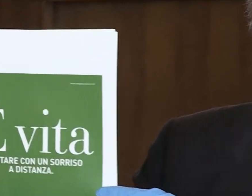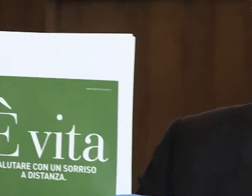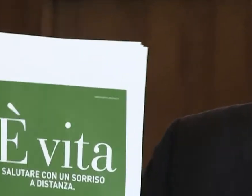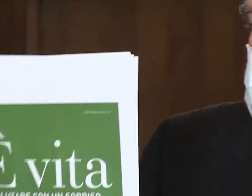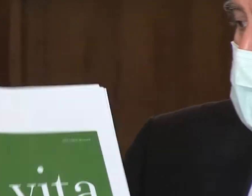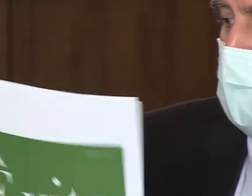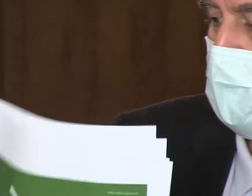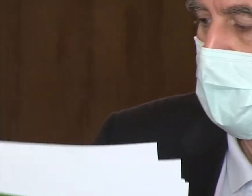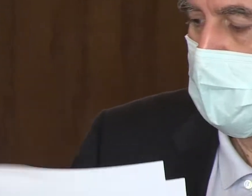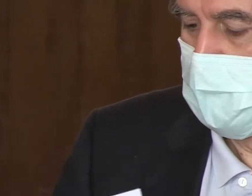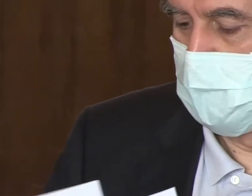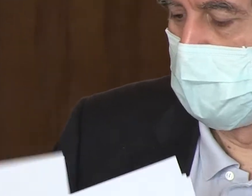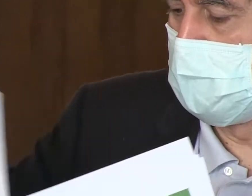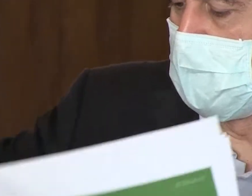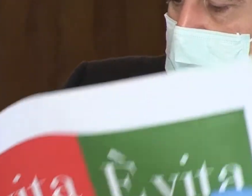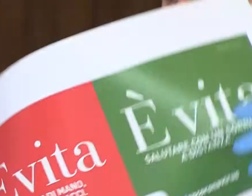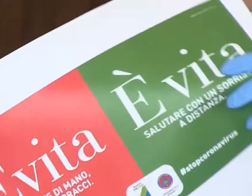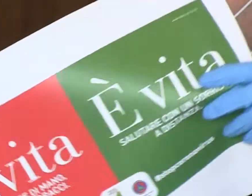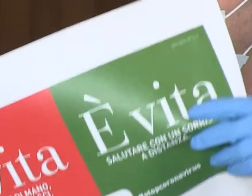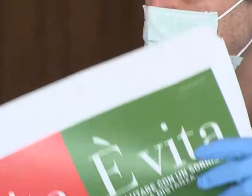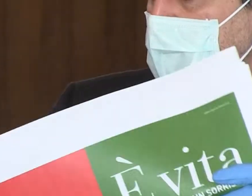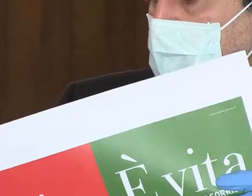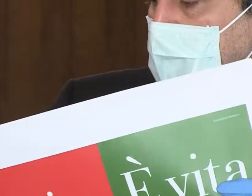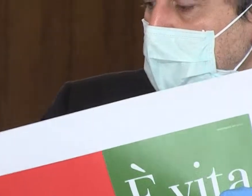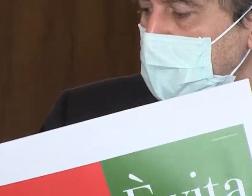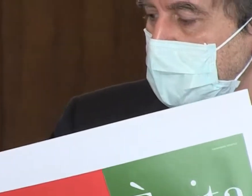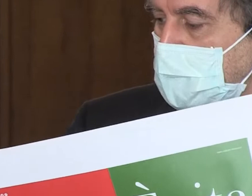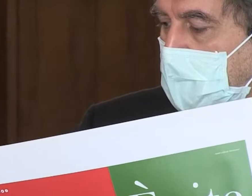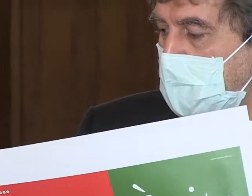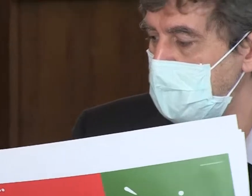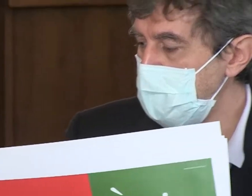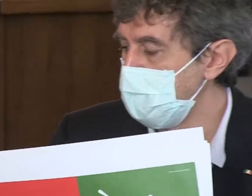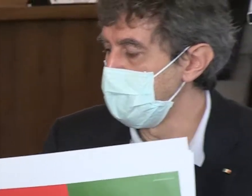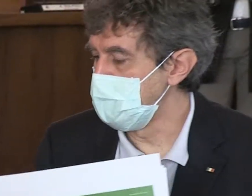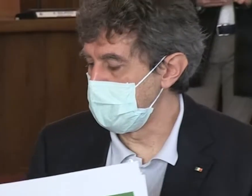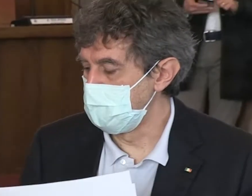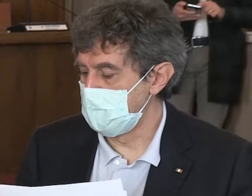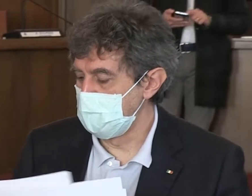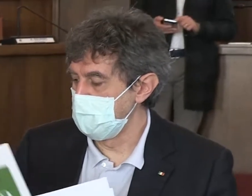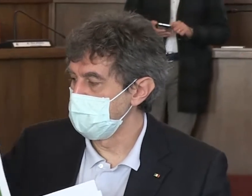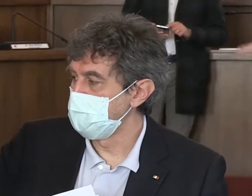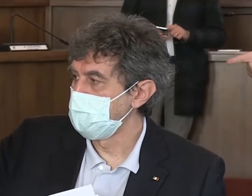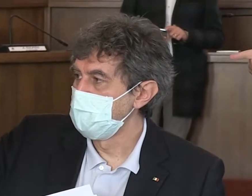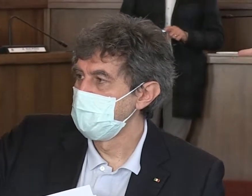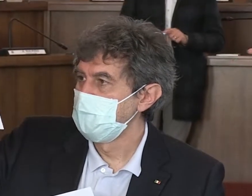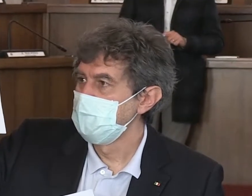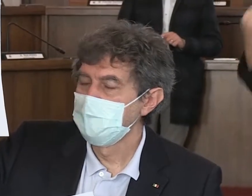consigliati. Sono diversi pannelli, questa campagna